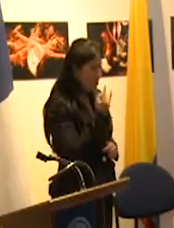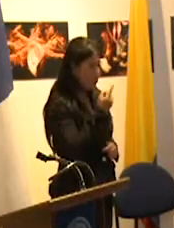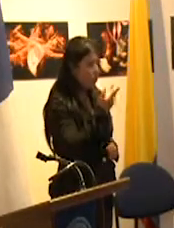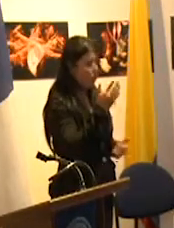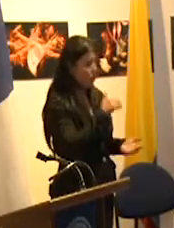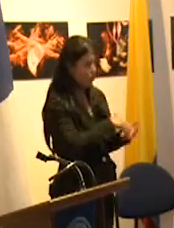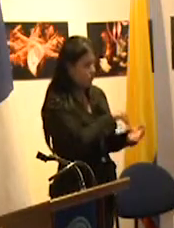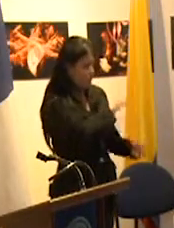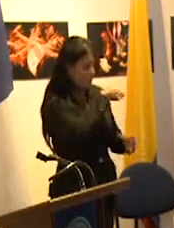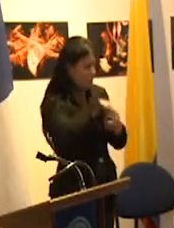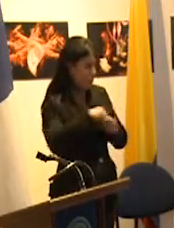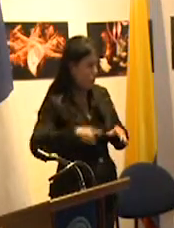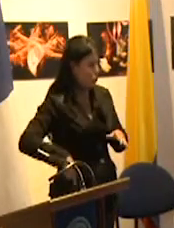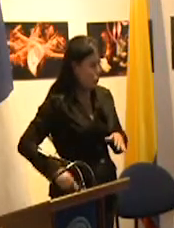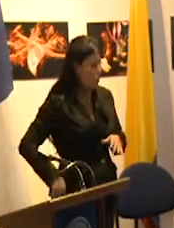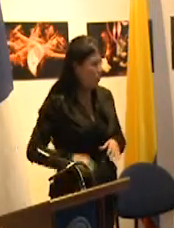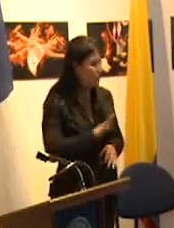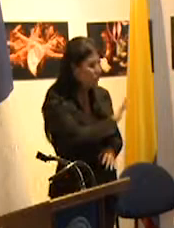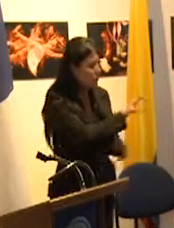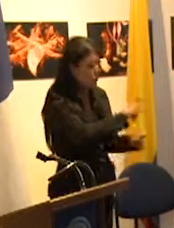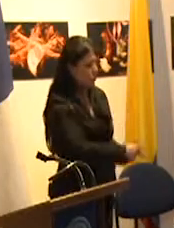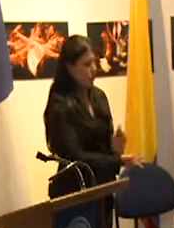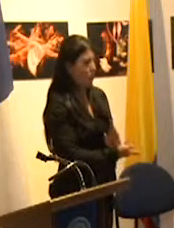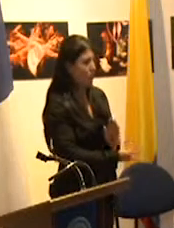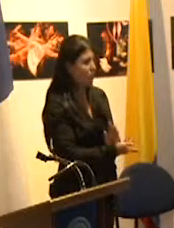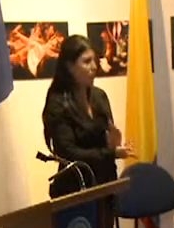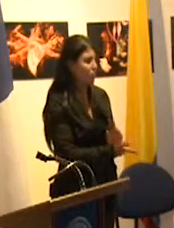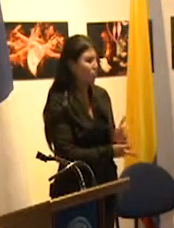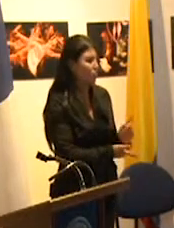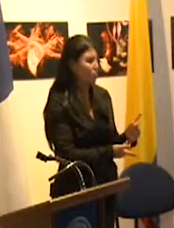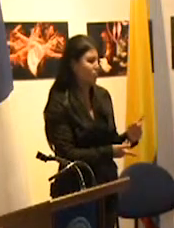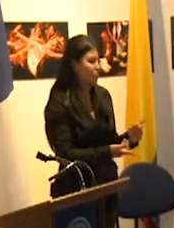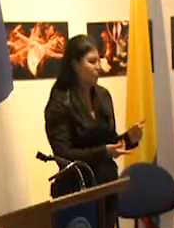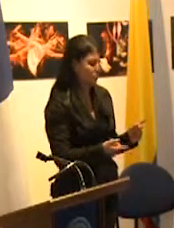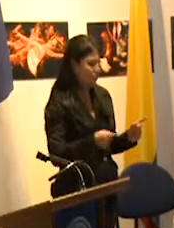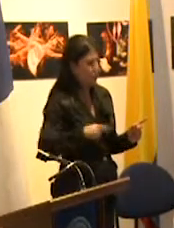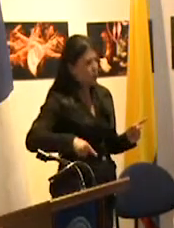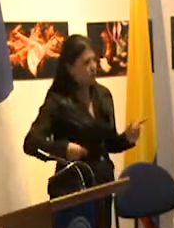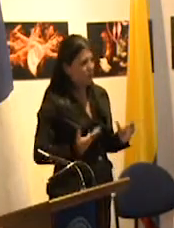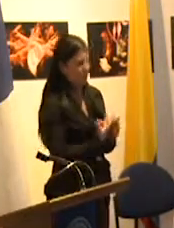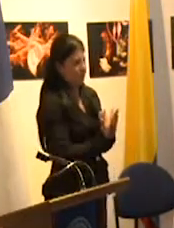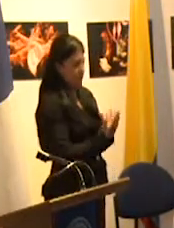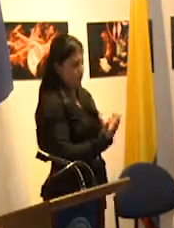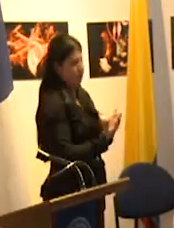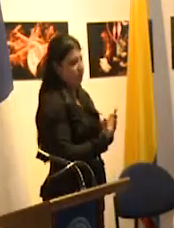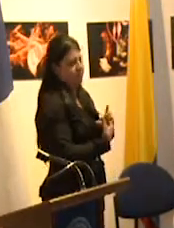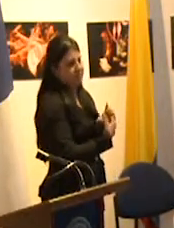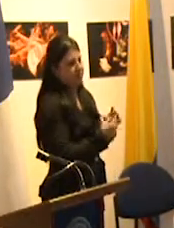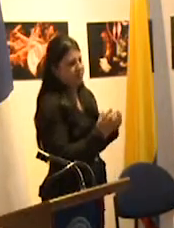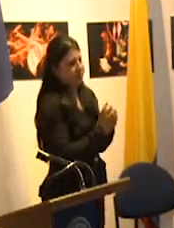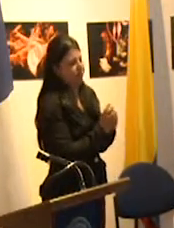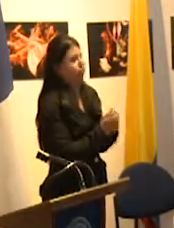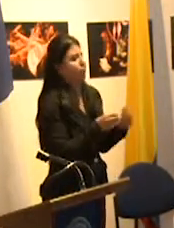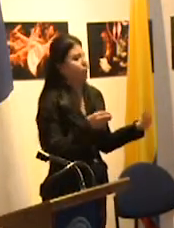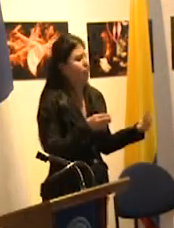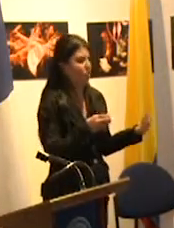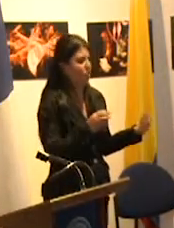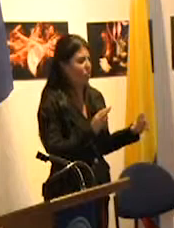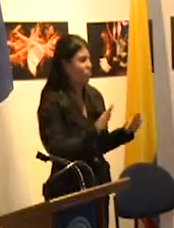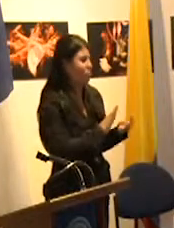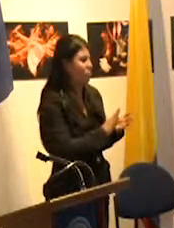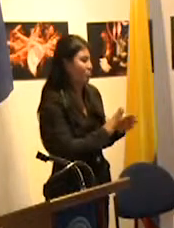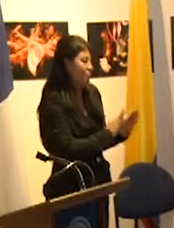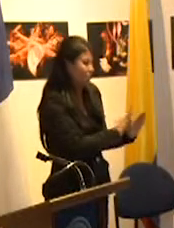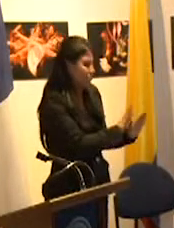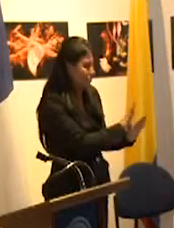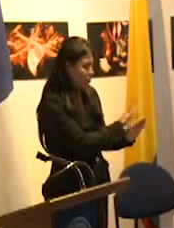poner en la escuela aquellos estudiantes que la escuela segregó por su misma o dejó